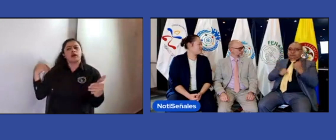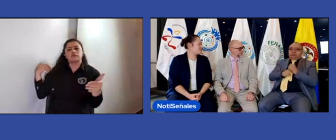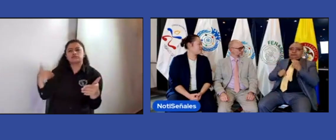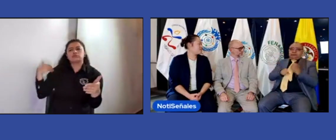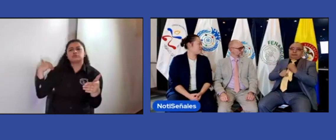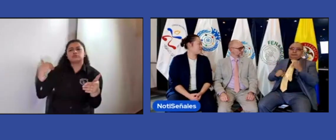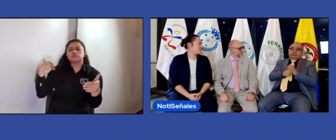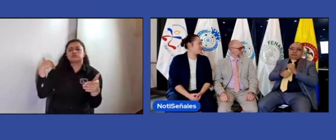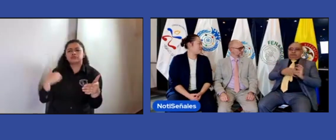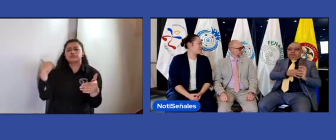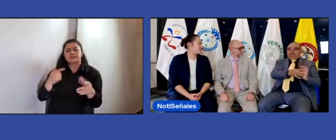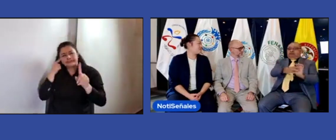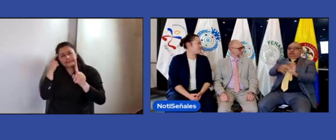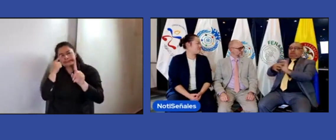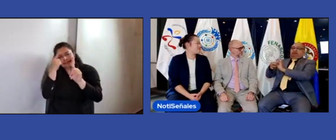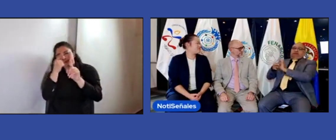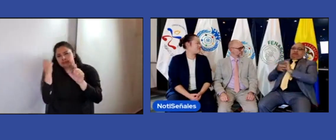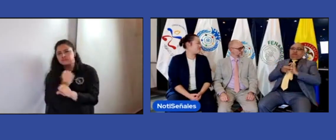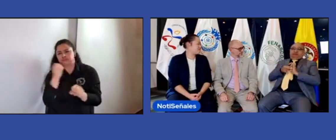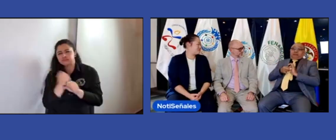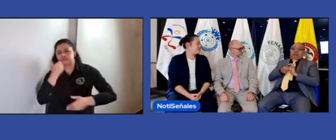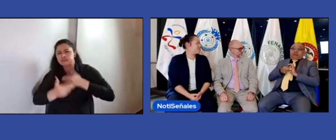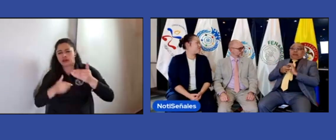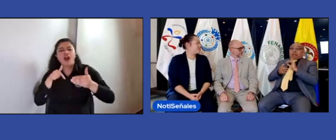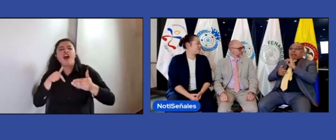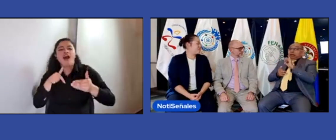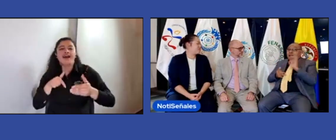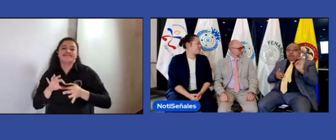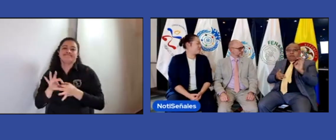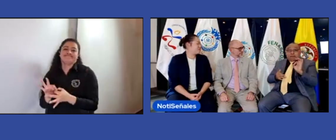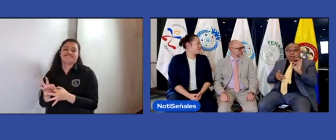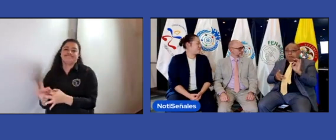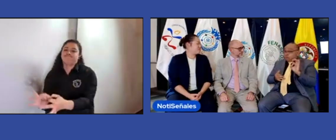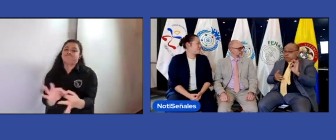muchos años, siempre hemos pensado en trabajar de manera unida, de manera articulada.